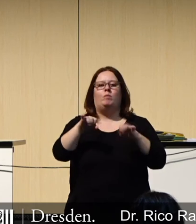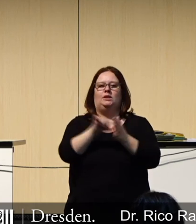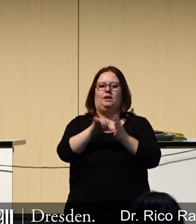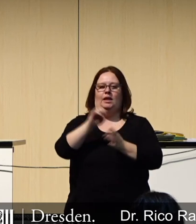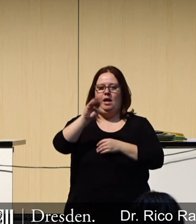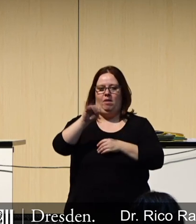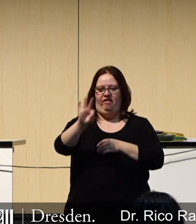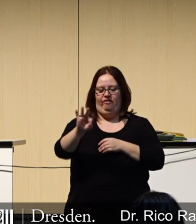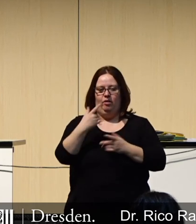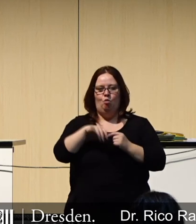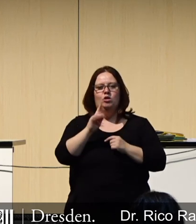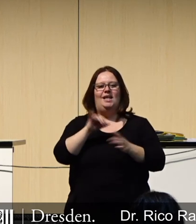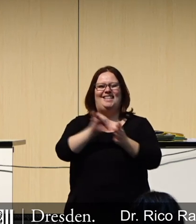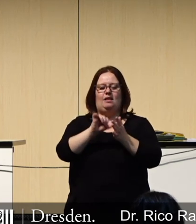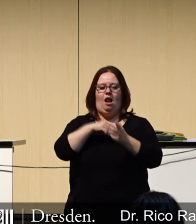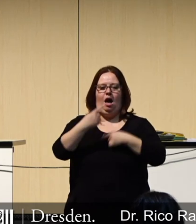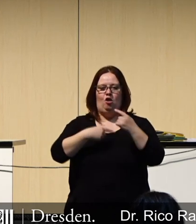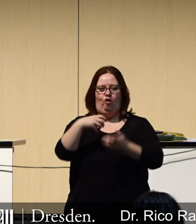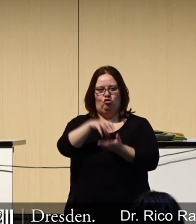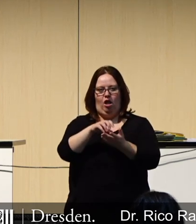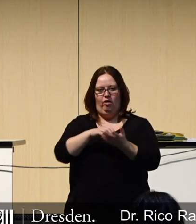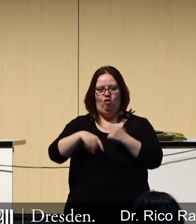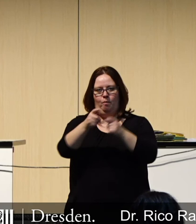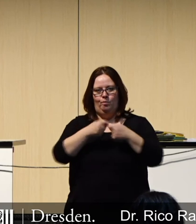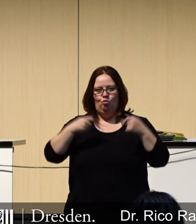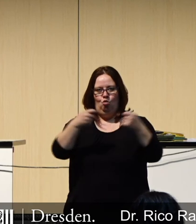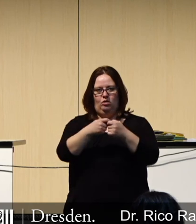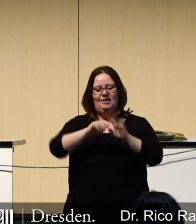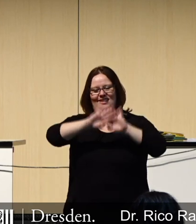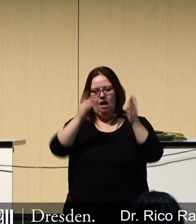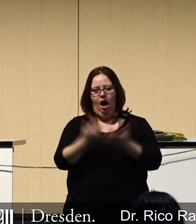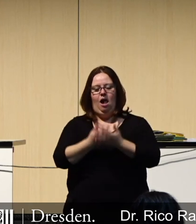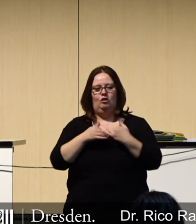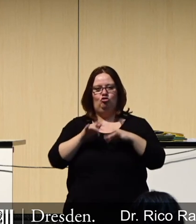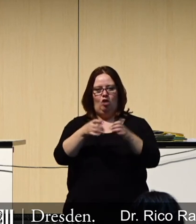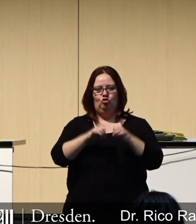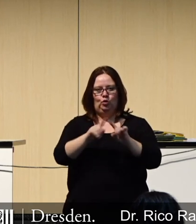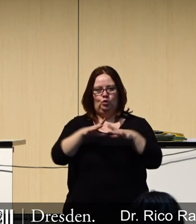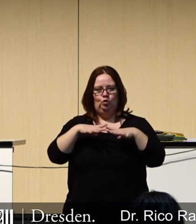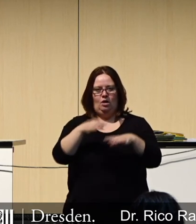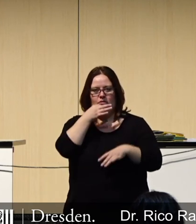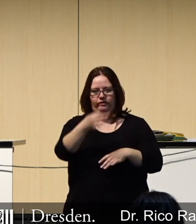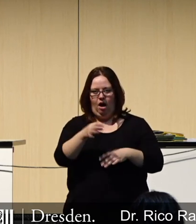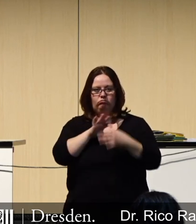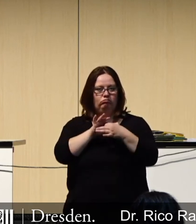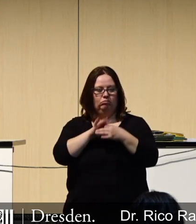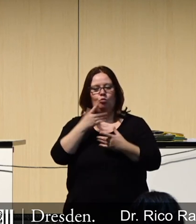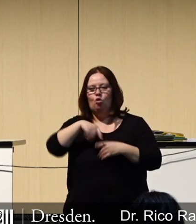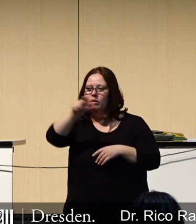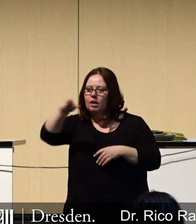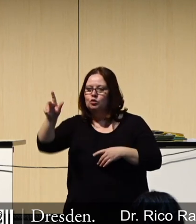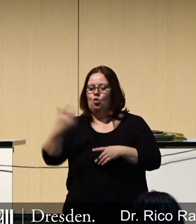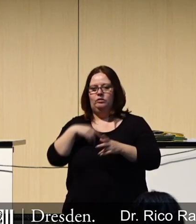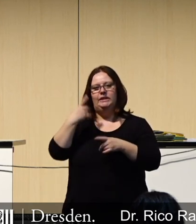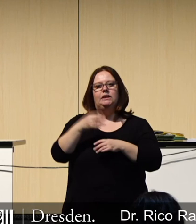EMF ist die zentrale Anlaufstelle des Bundes zu EMF in allen Strahlenschutz- und Gesundheitsfragen. Sie greift Sorgen der Bevölkerung vor